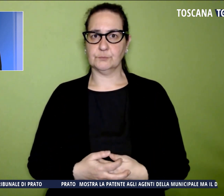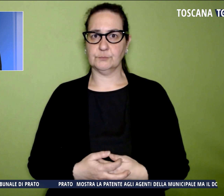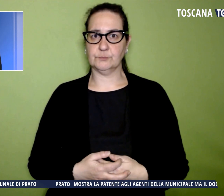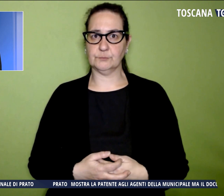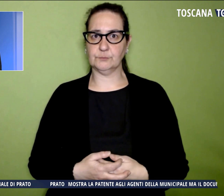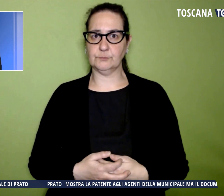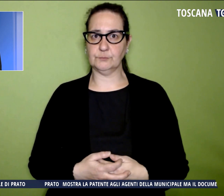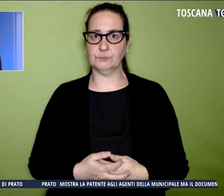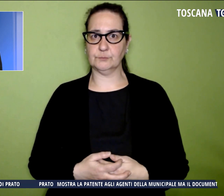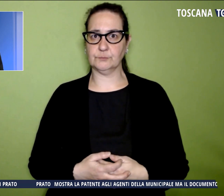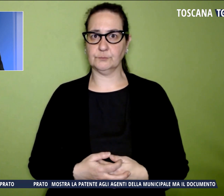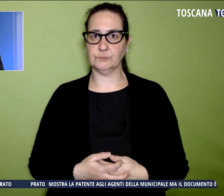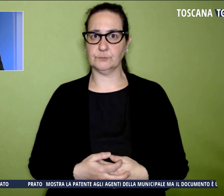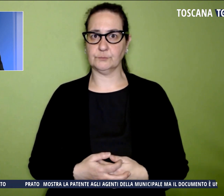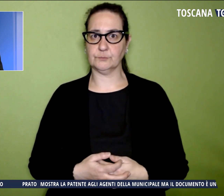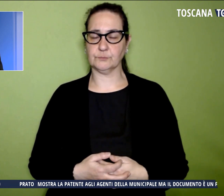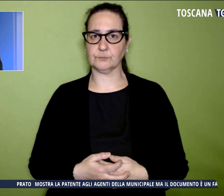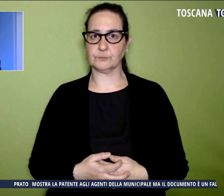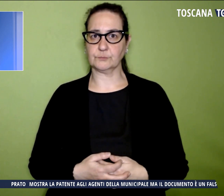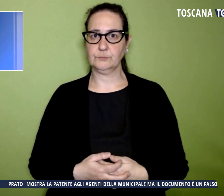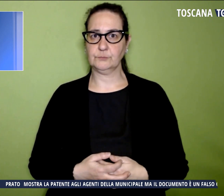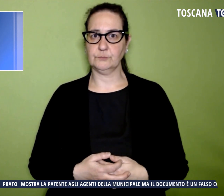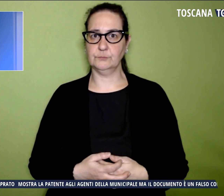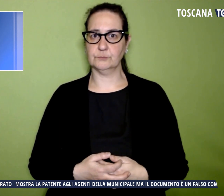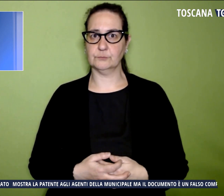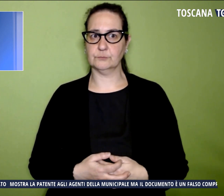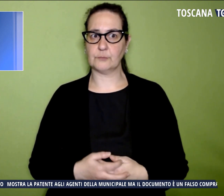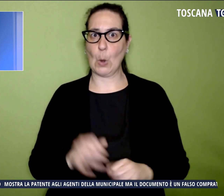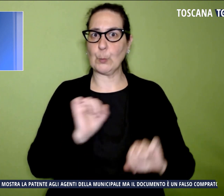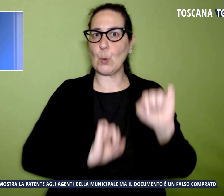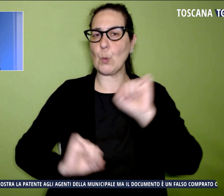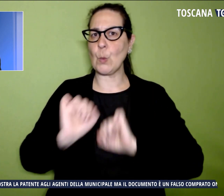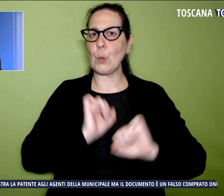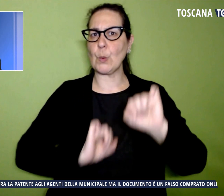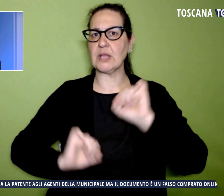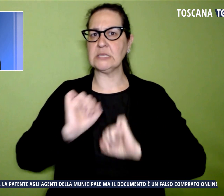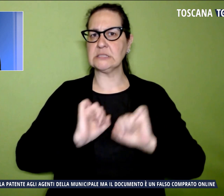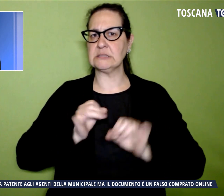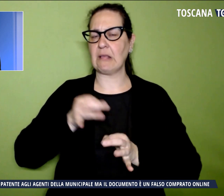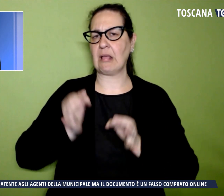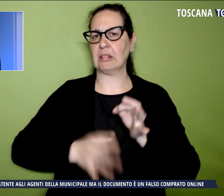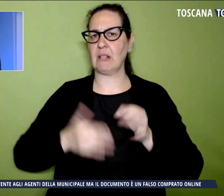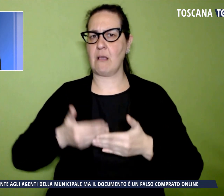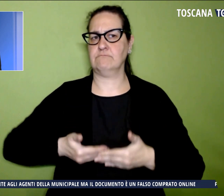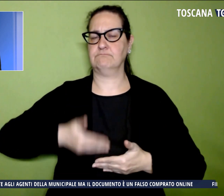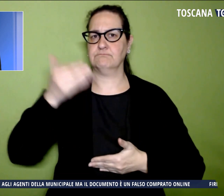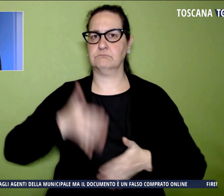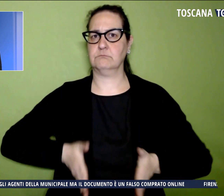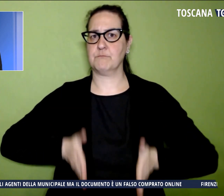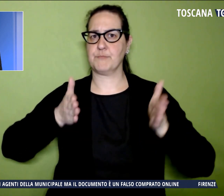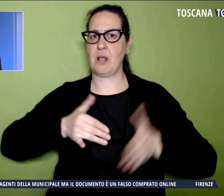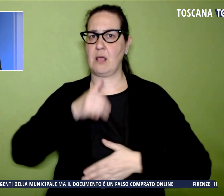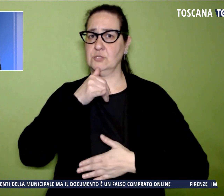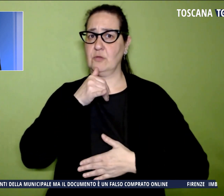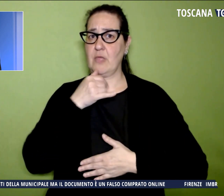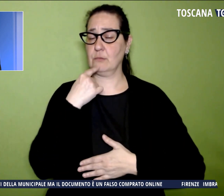Subito scattate le operazioni di pulizia della facciata di Palazzo Vecchio imbrattata, come dicevamo,